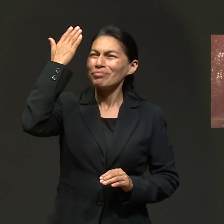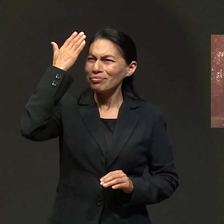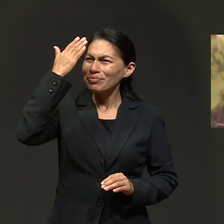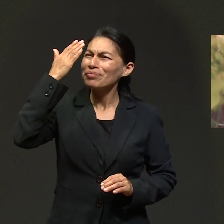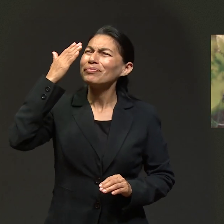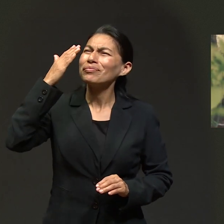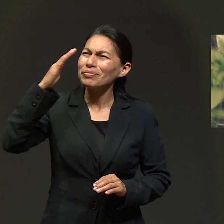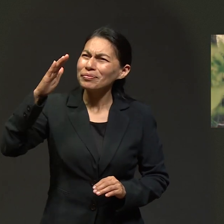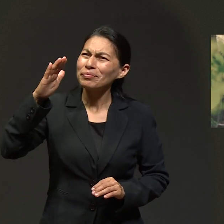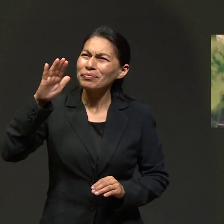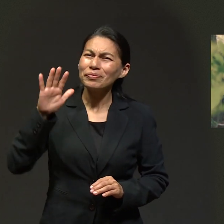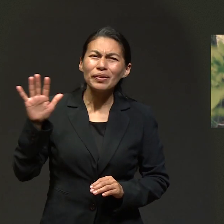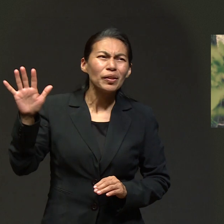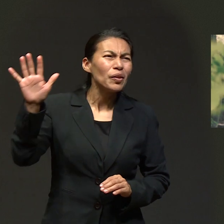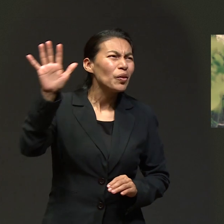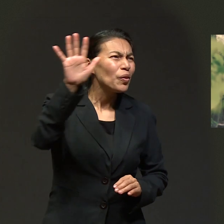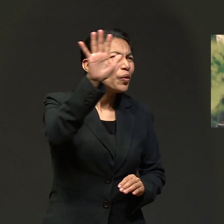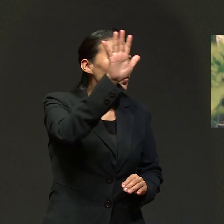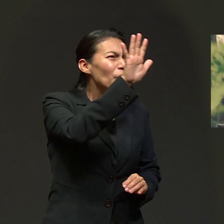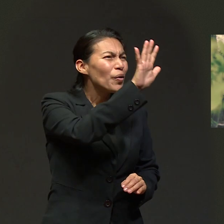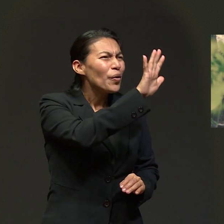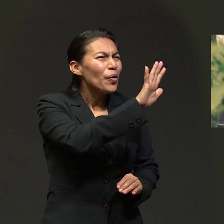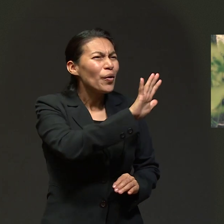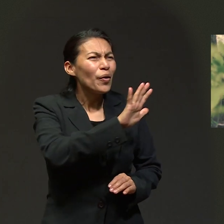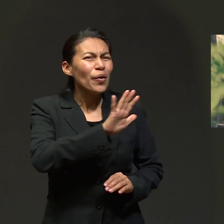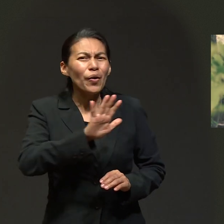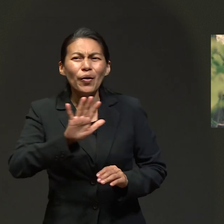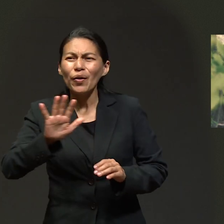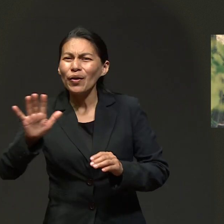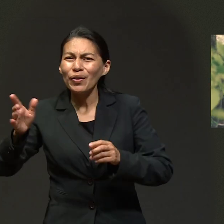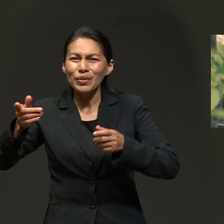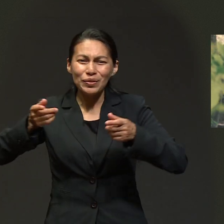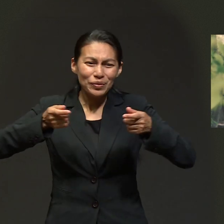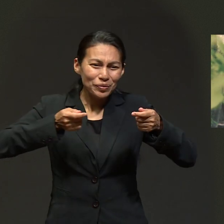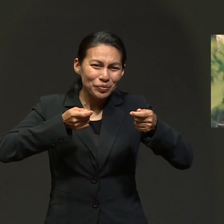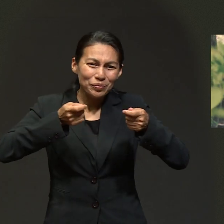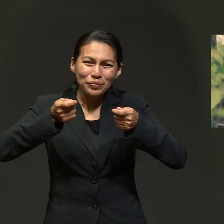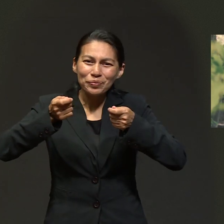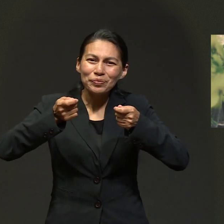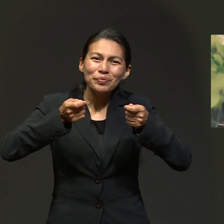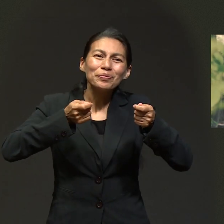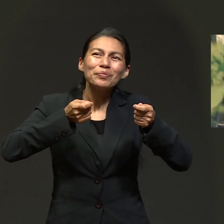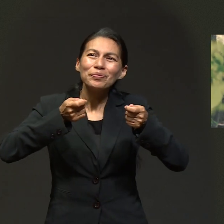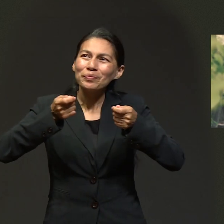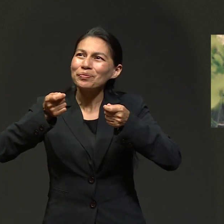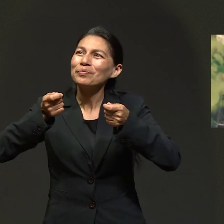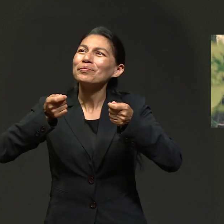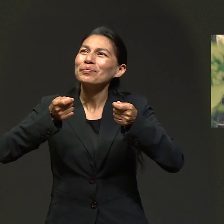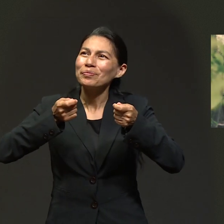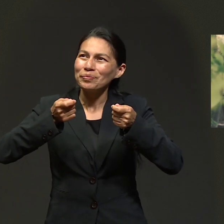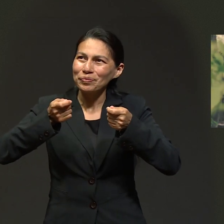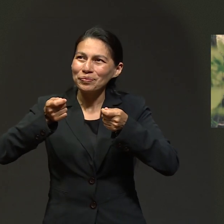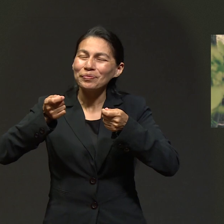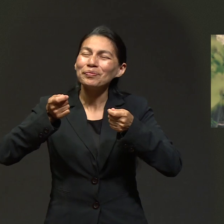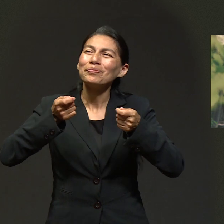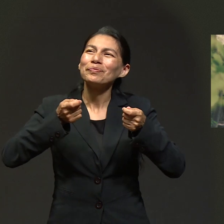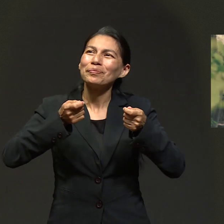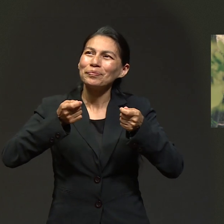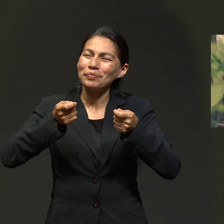Tú tienes el control de lo que sea.